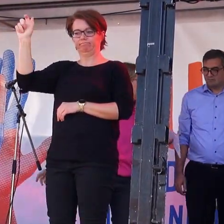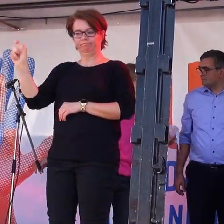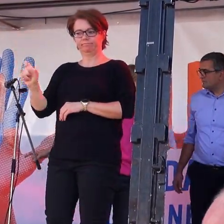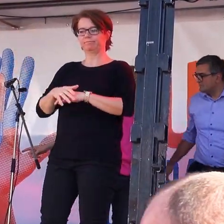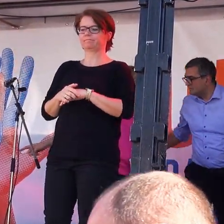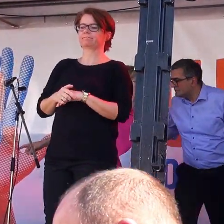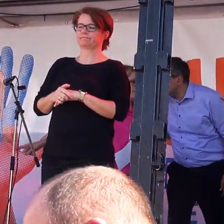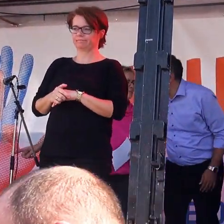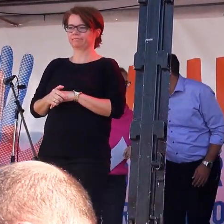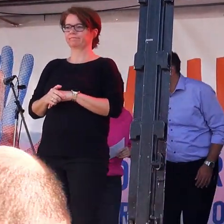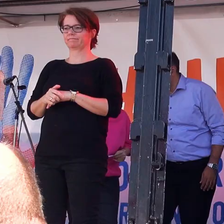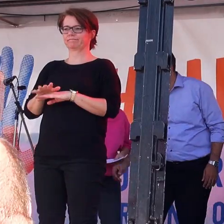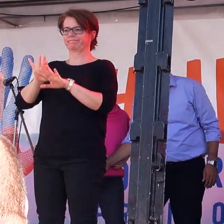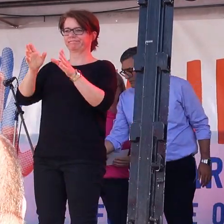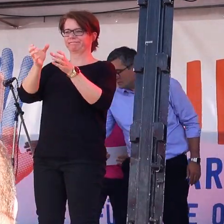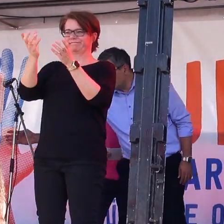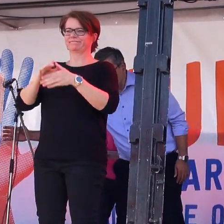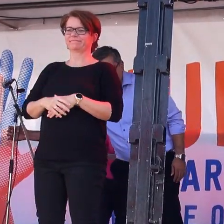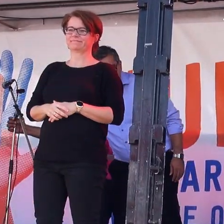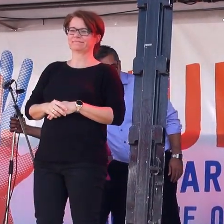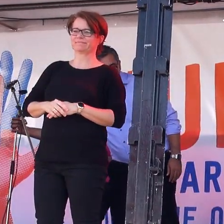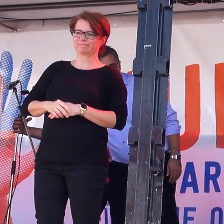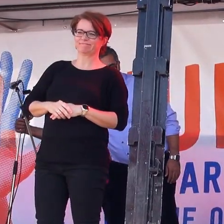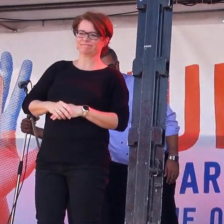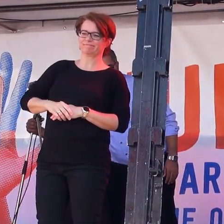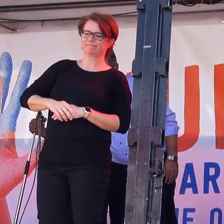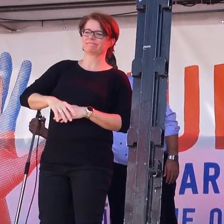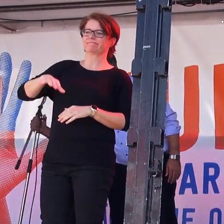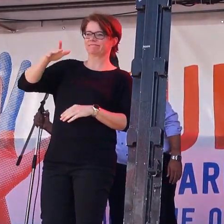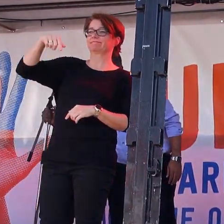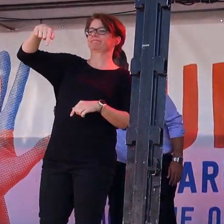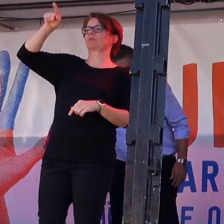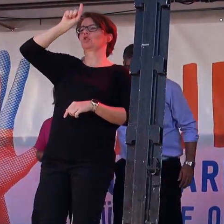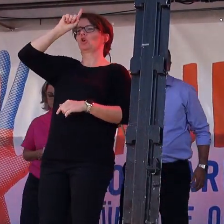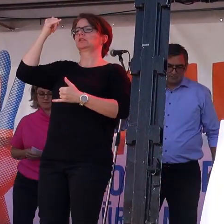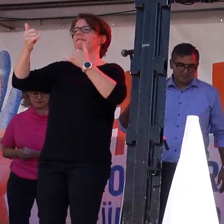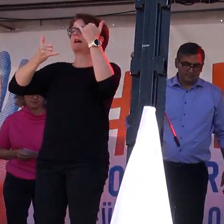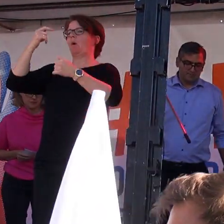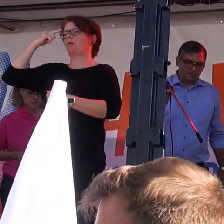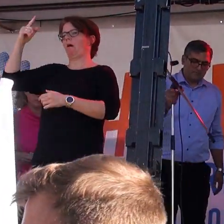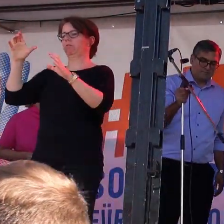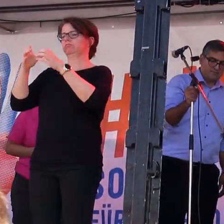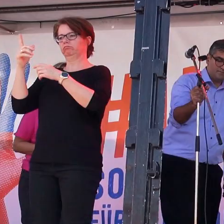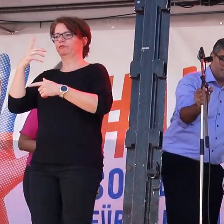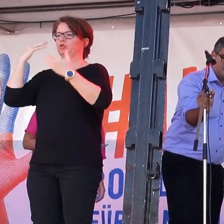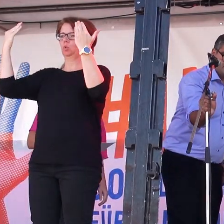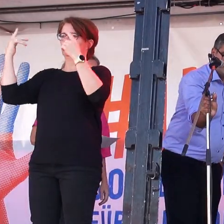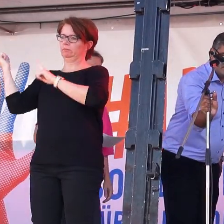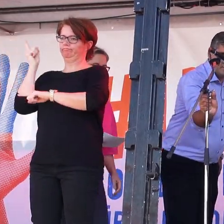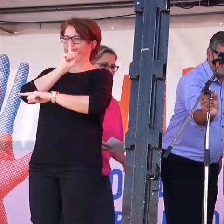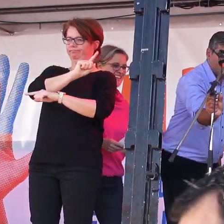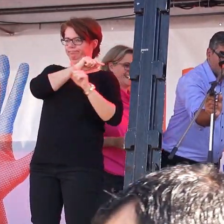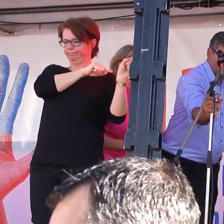bevor Anja ihre Grußworte sagt, noch sagen. Wir feiern dieses Jahr 100 Jahre Frauenwahlrecht. Ich sage, gut gekämpft,